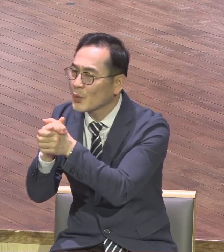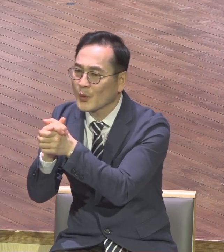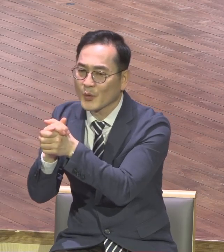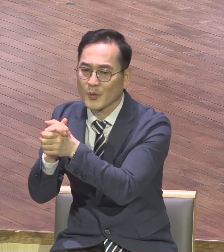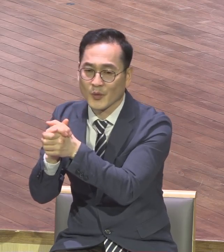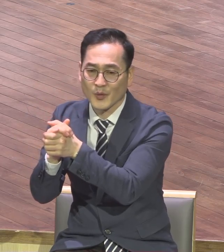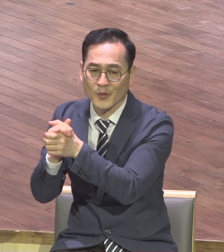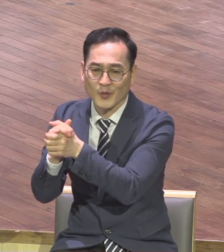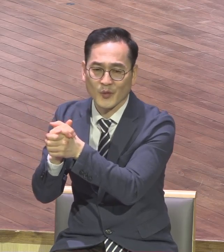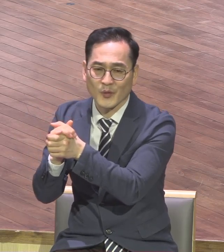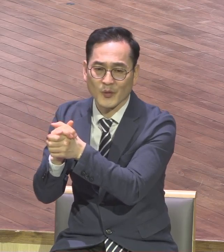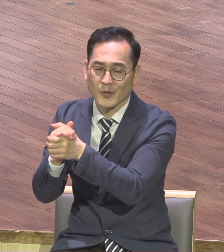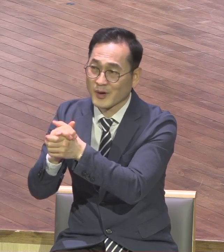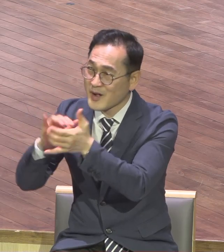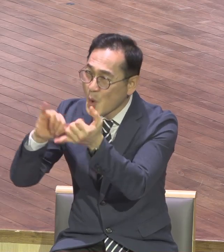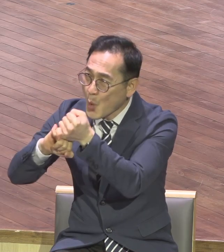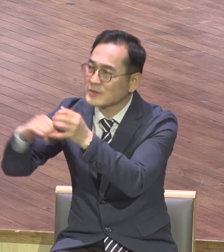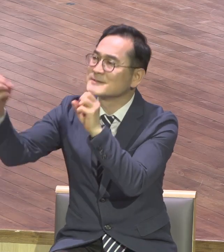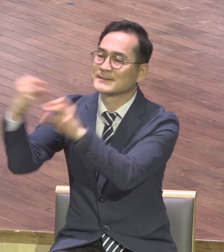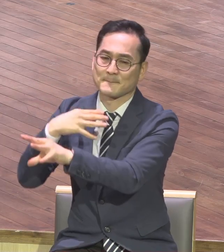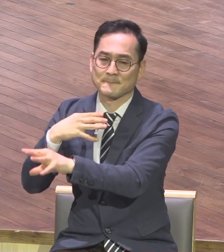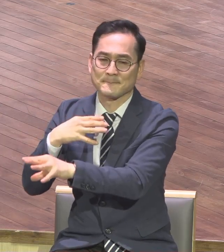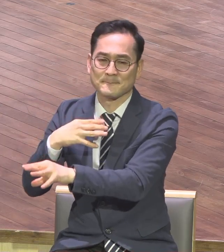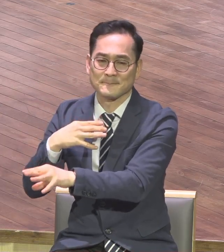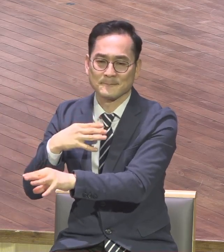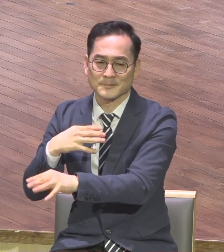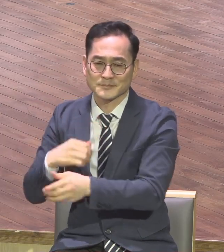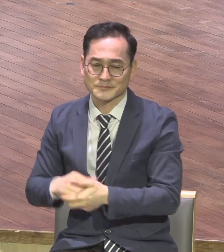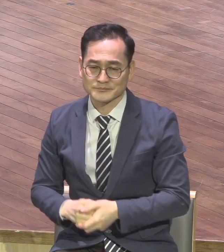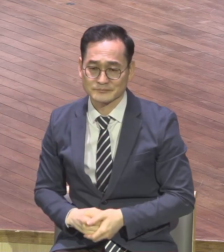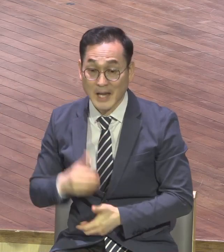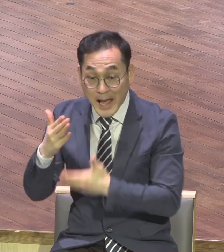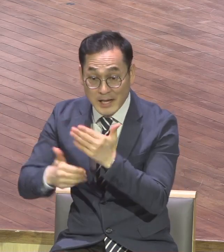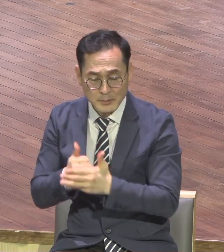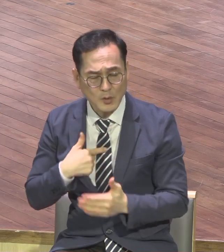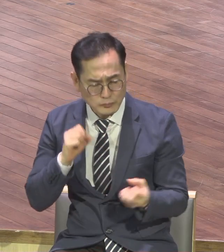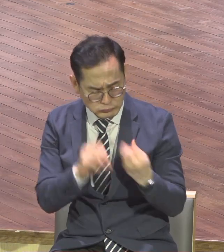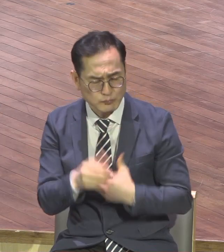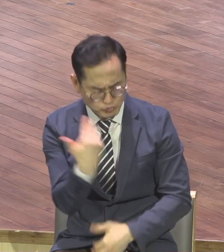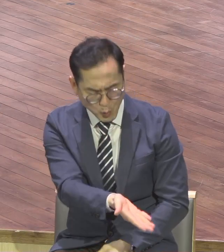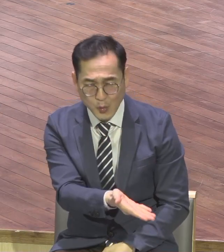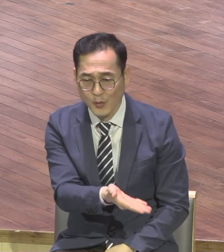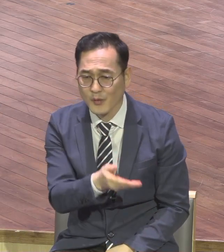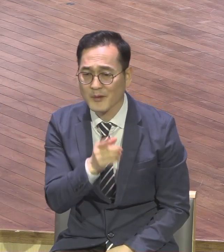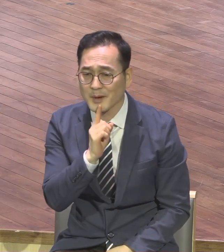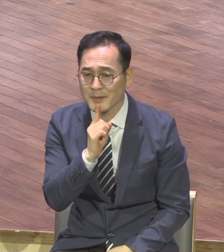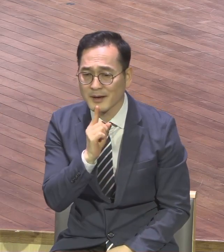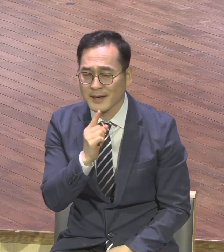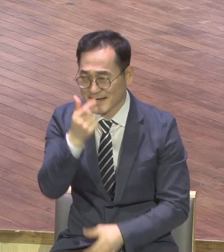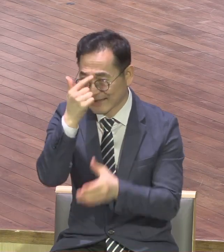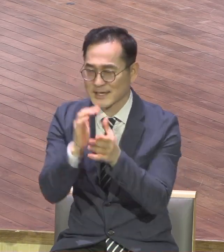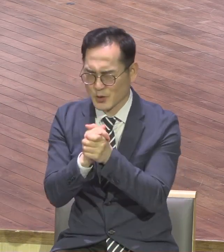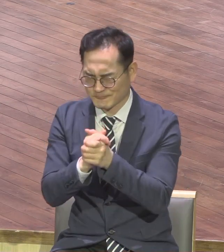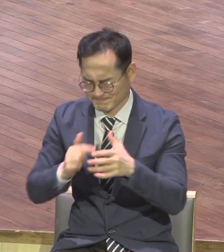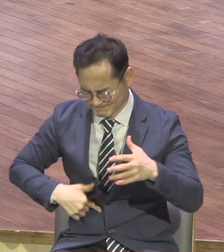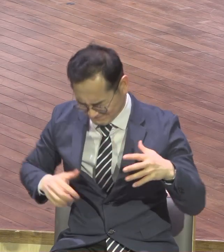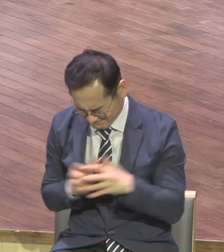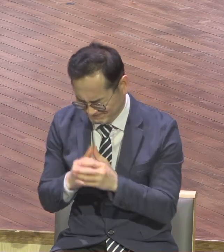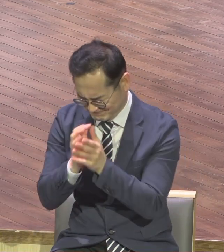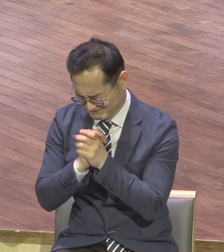반드시 응답하겠고 하나님 응답하신다고 얘기했어요 기도를 올인하면서 하나님께 간절히 안 해놓으니까 응답